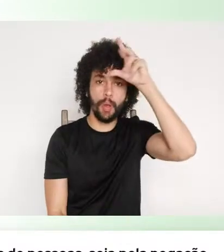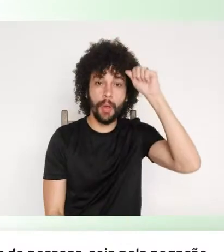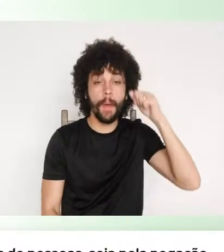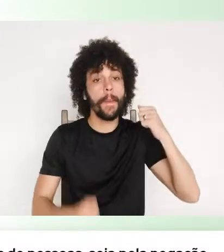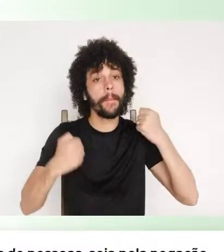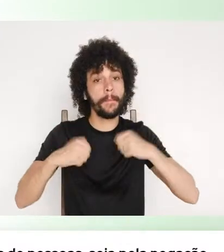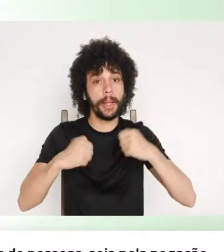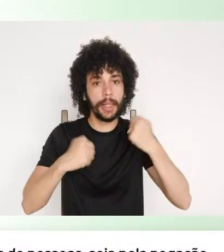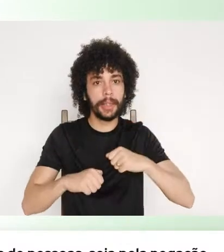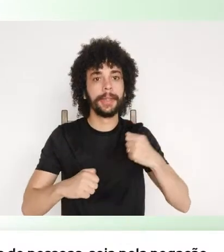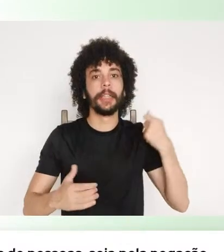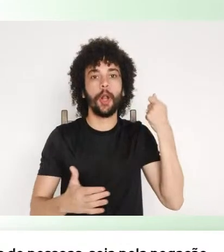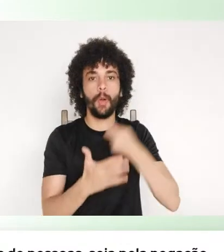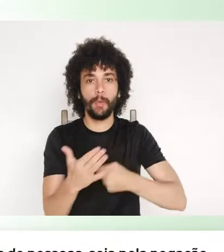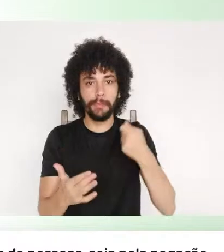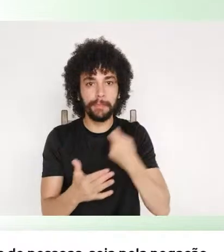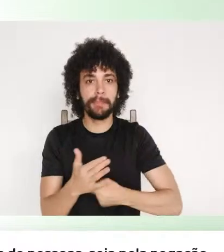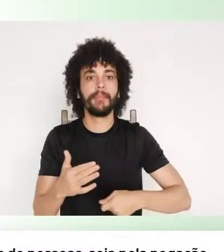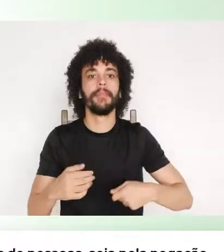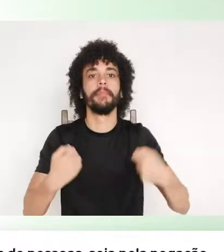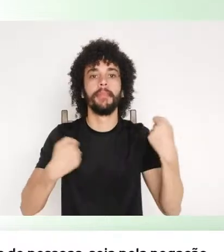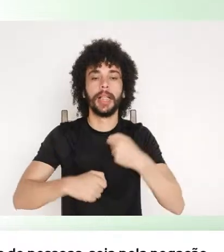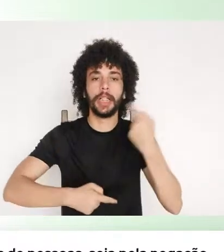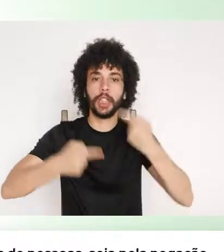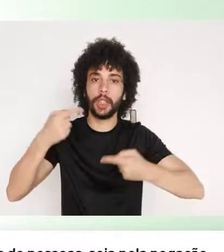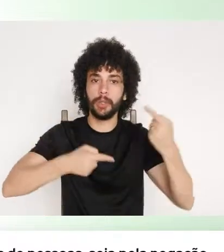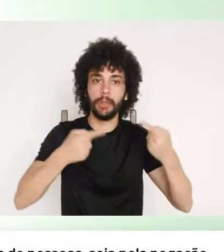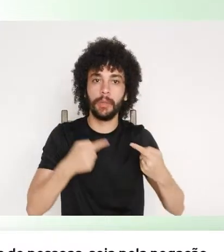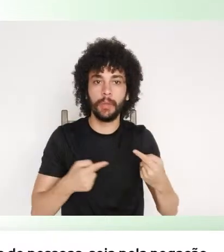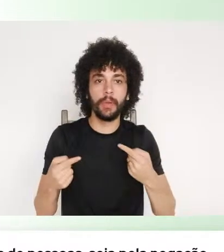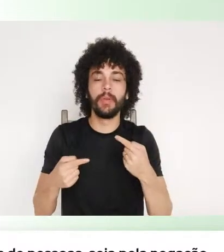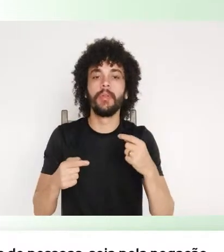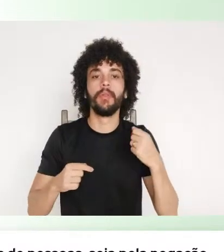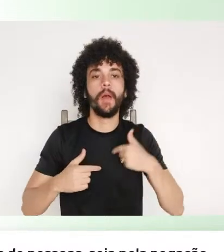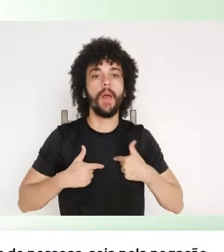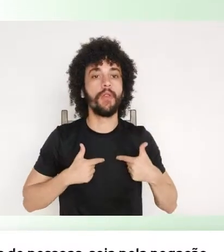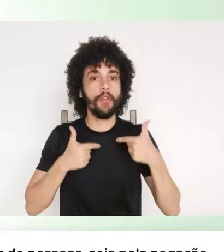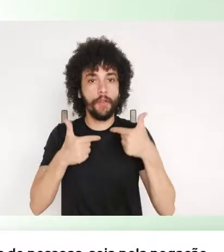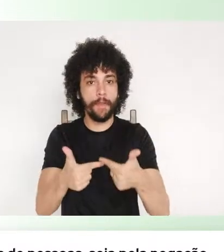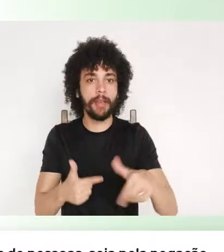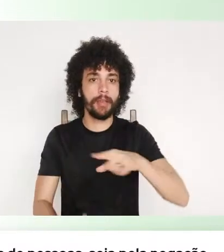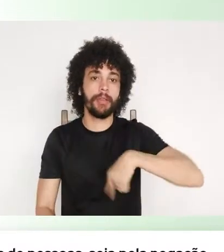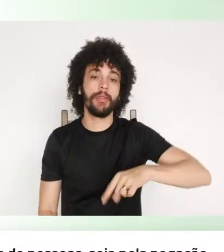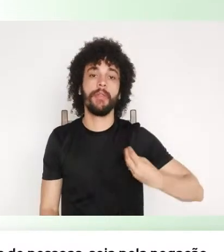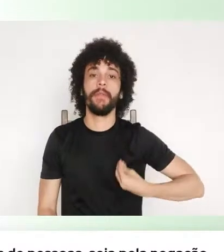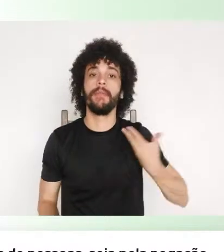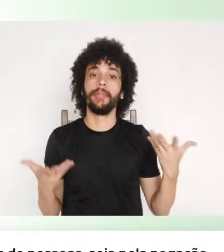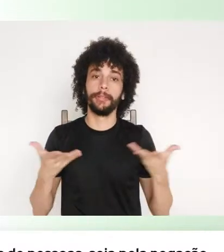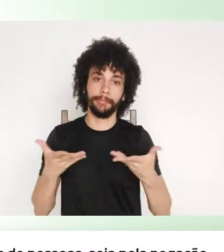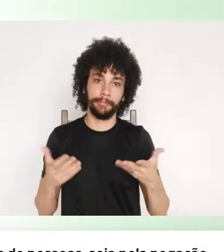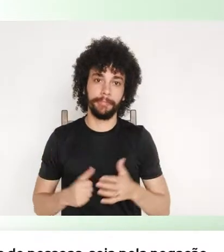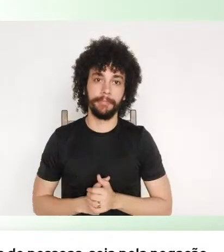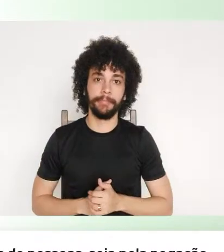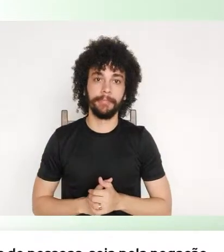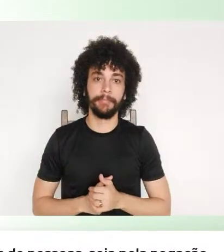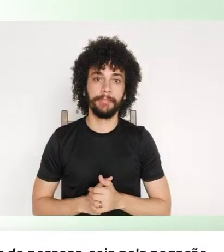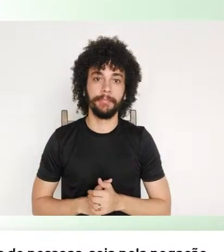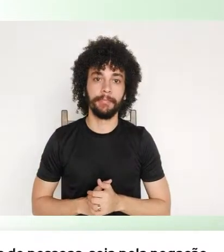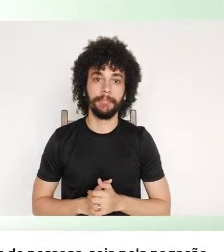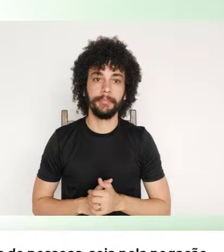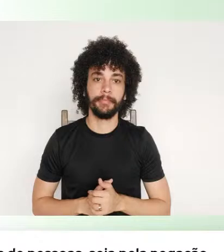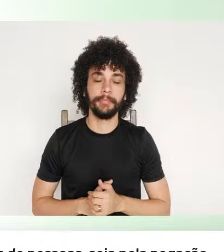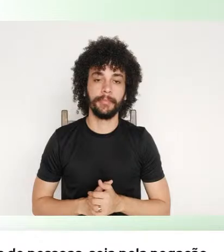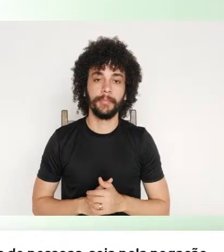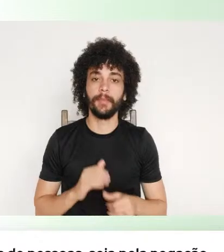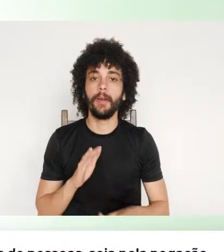pautar essas discussões de enfrentamento que nós estamos vivendo agora, uma delas é